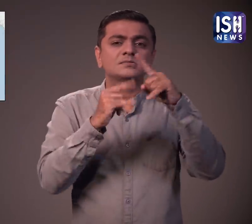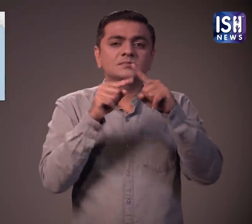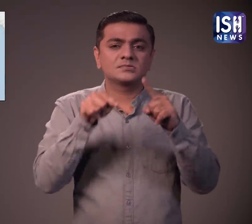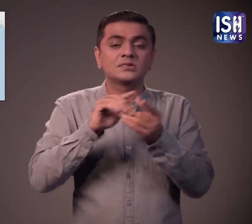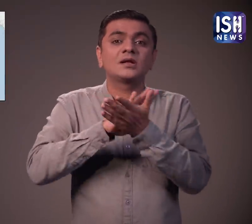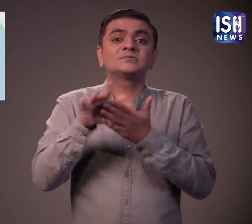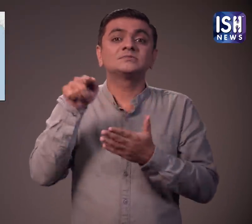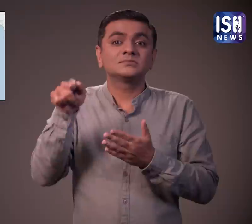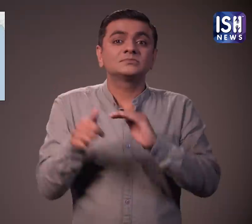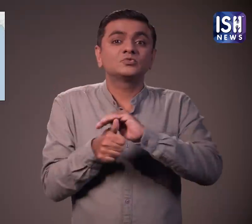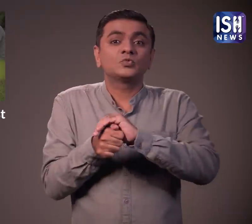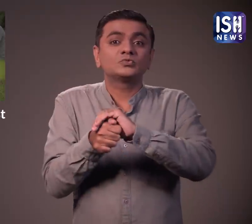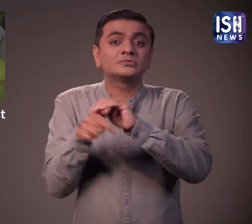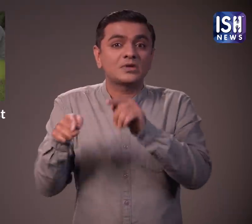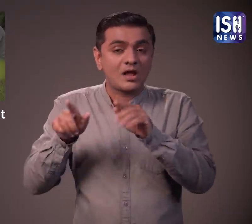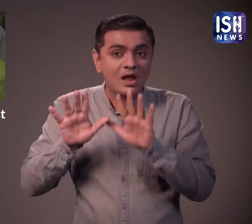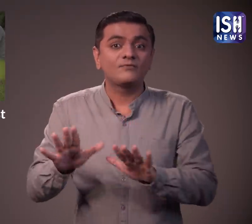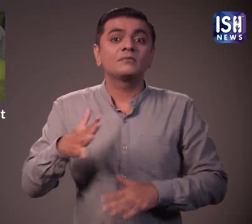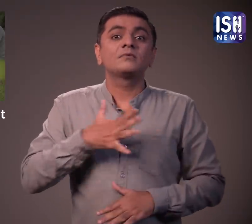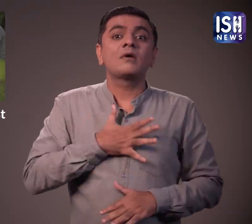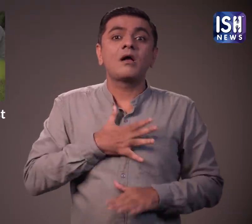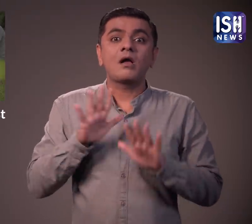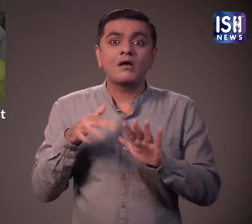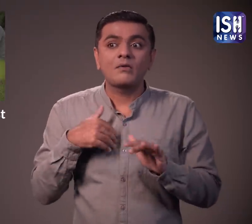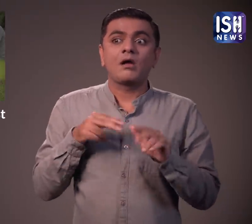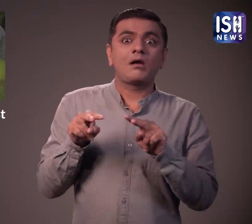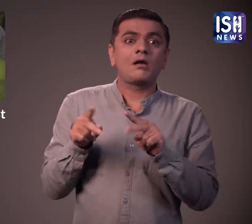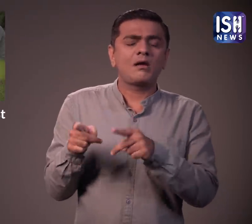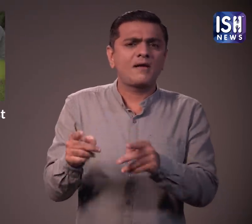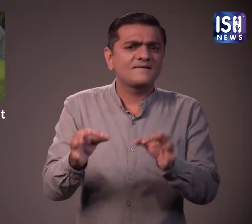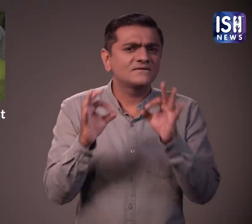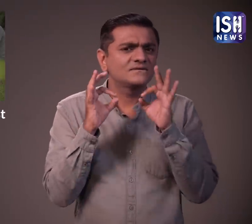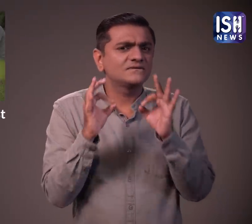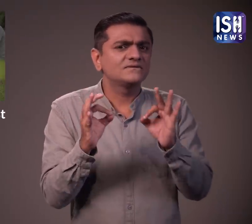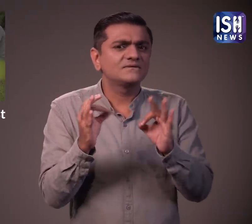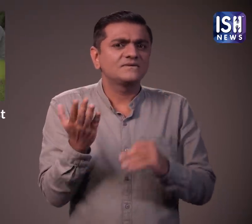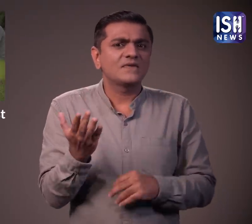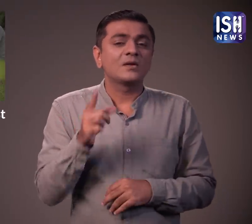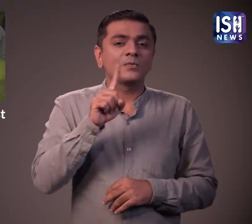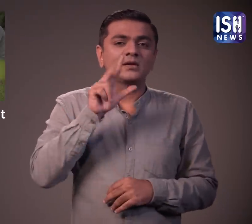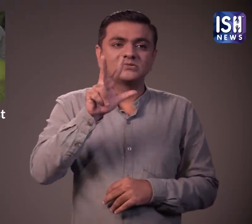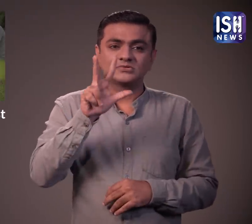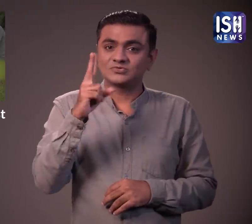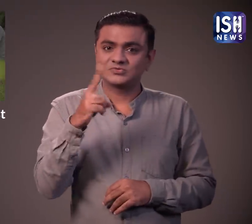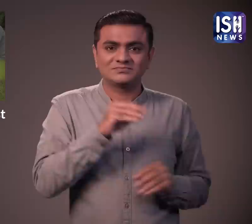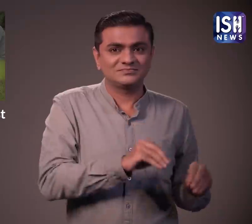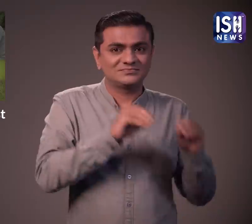वह अभी भी रह रहा है, बहुत खूब, 1882 में शिफ्ट होने के बाद से